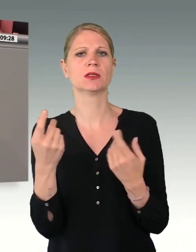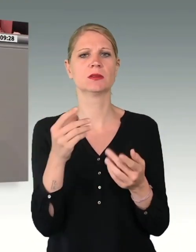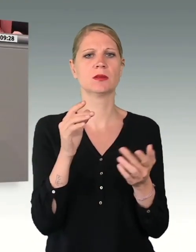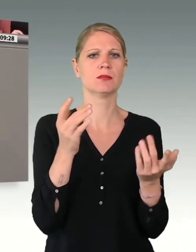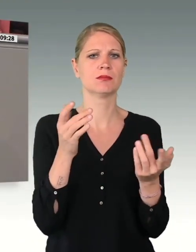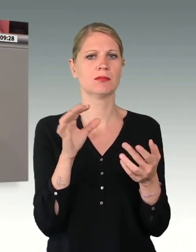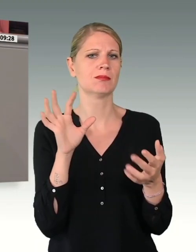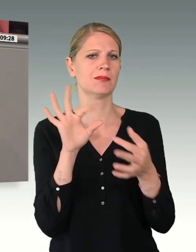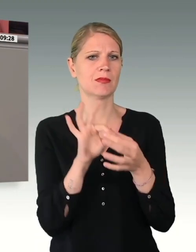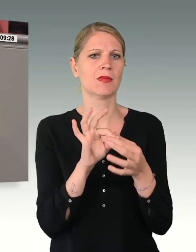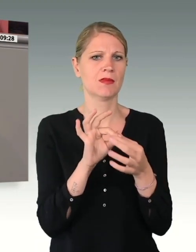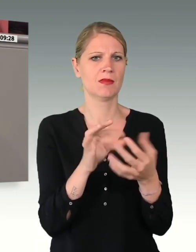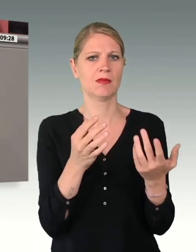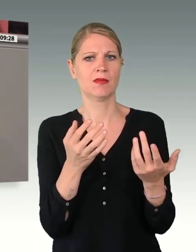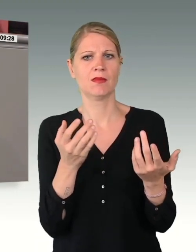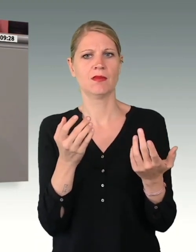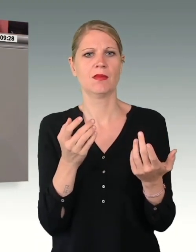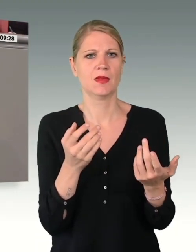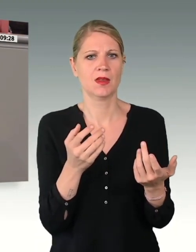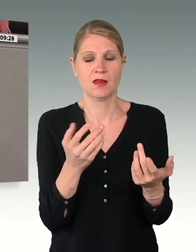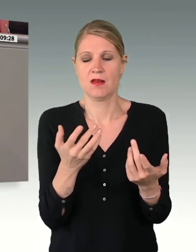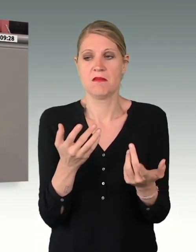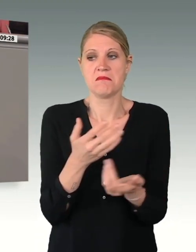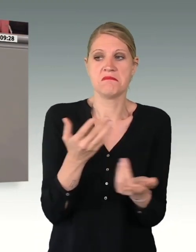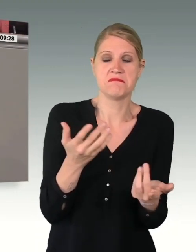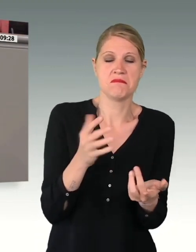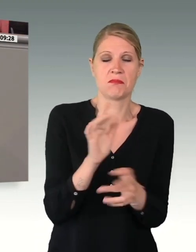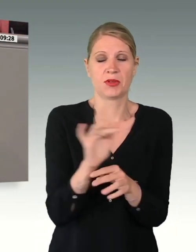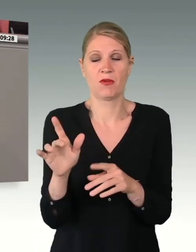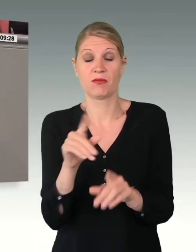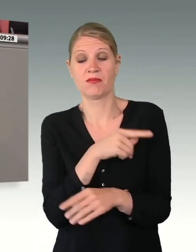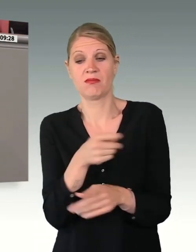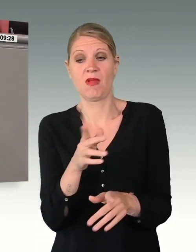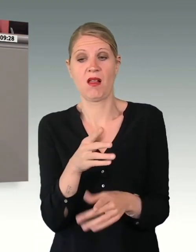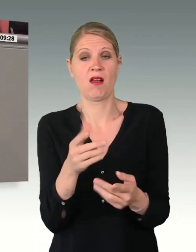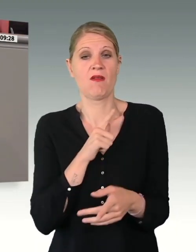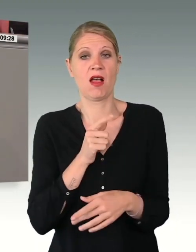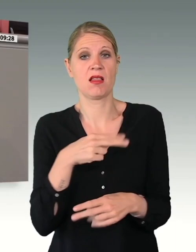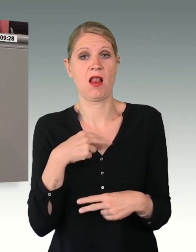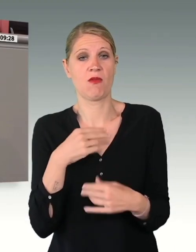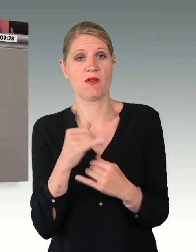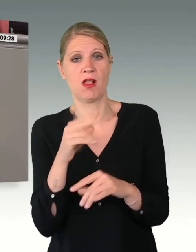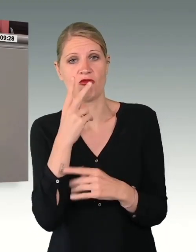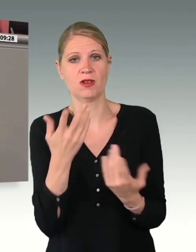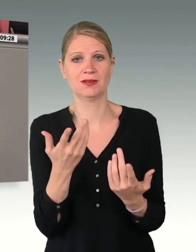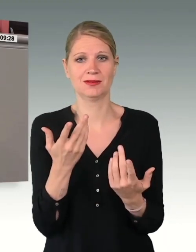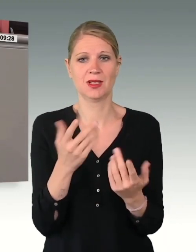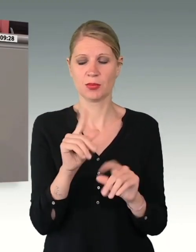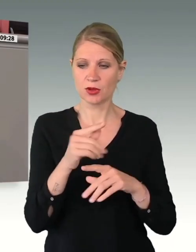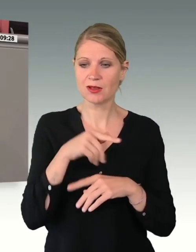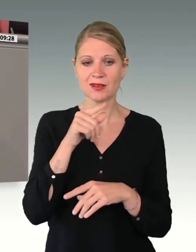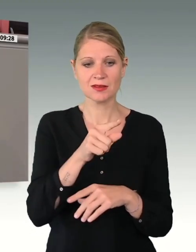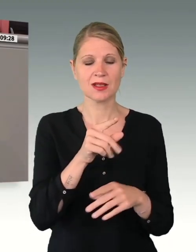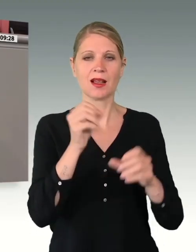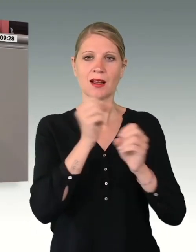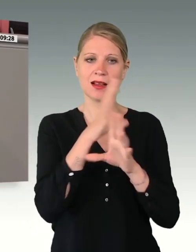Aspekt der Einsatzbereitschaft mitgedacht werden. Dazu gehört nicht nur Betreuung und Fürsorge im Einsatzland, sondern auch für